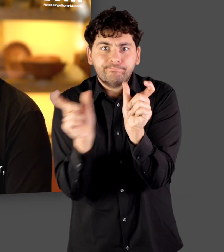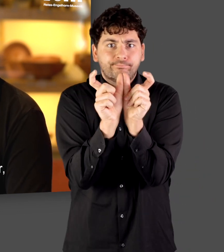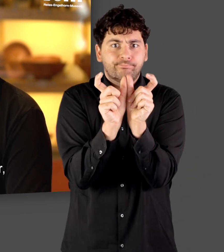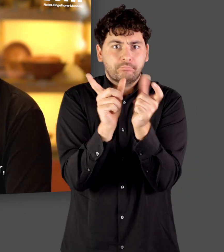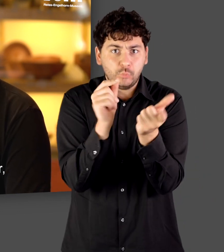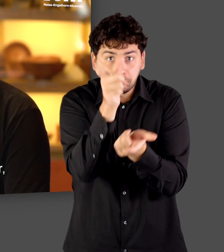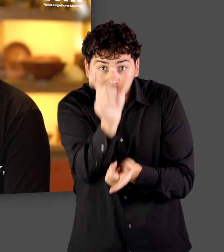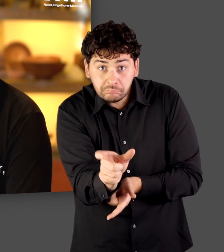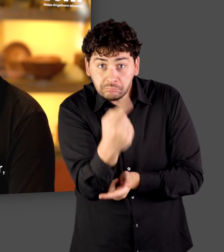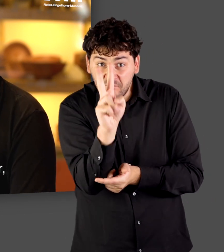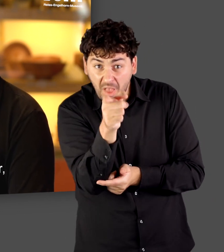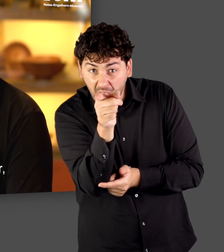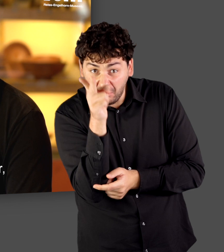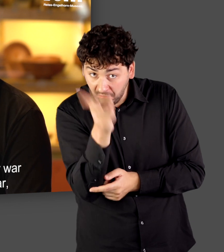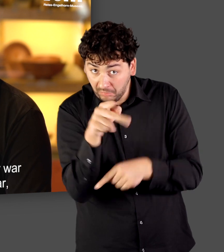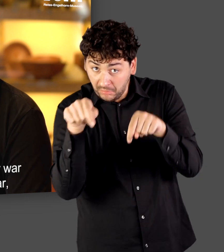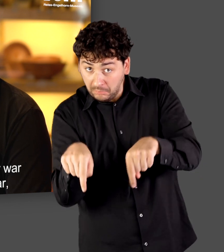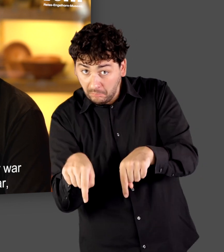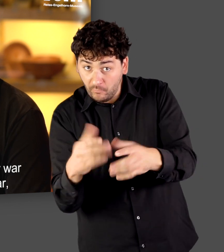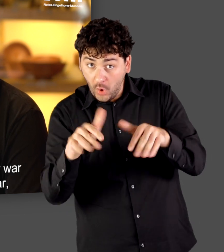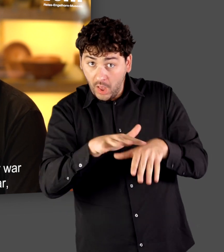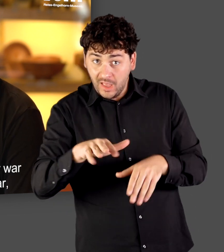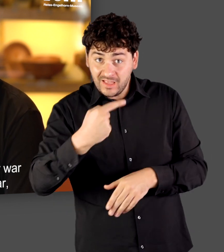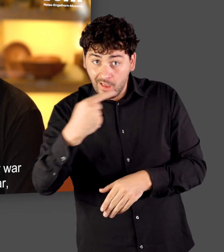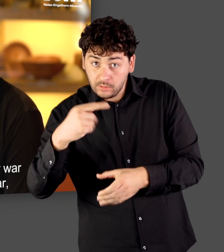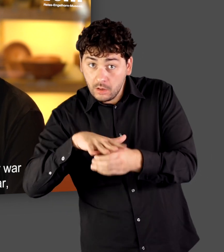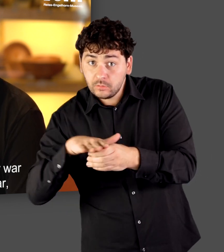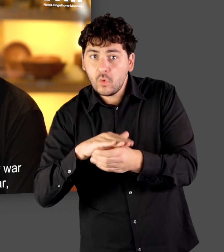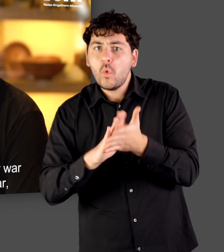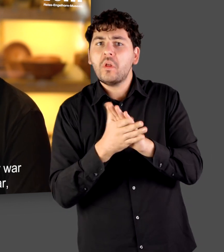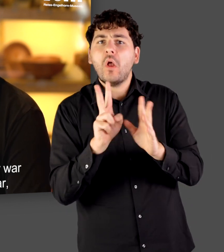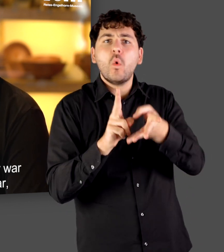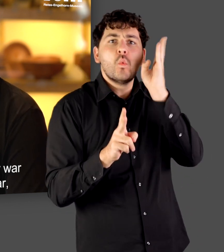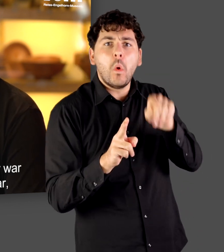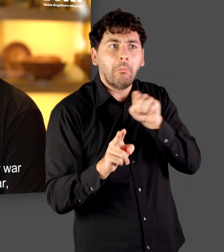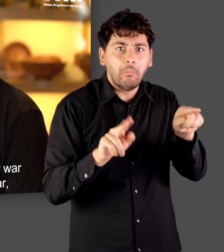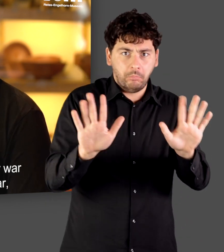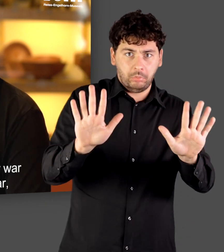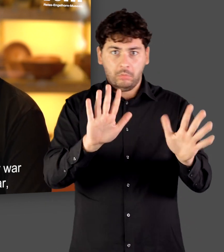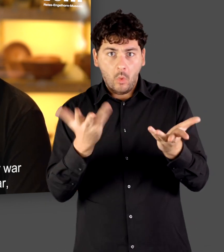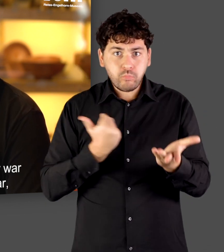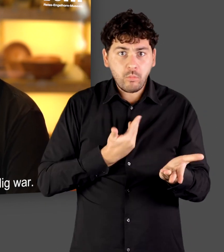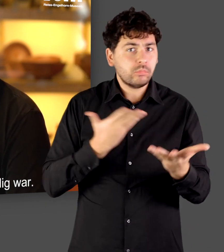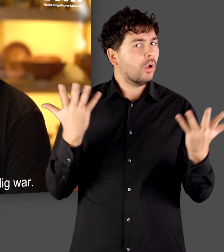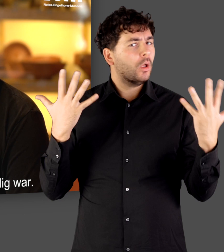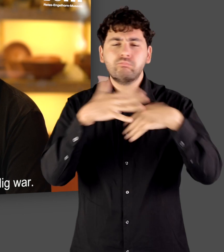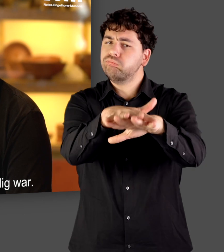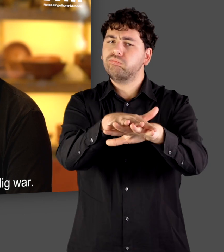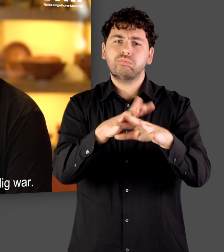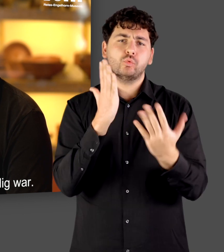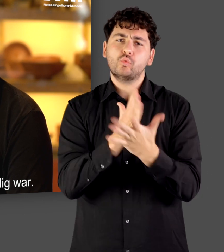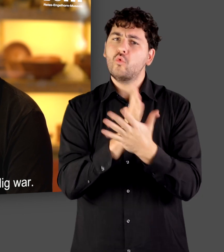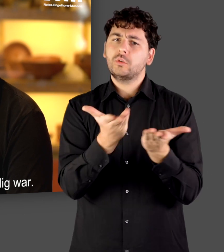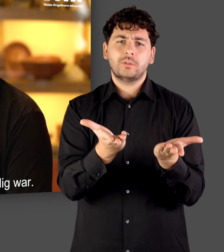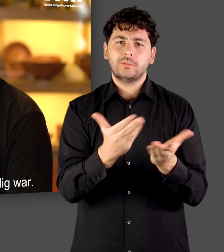klar, es ist schwer zu trennen, wer noch Ureinwohner, also wer Gallier war und wer zugewandter der Römer, da die Vermischung